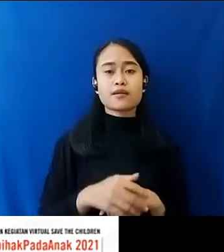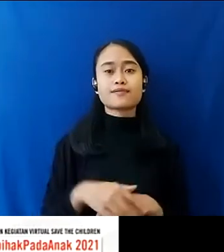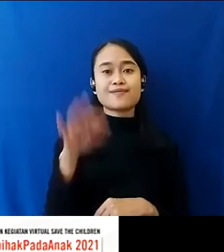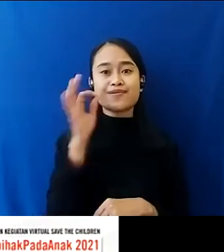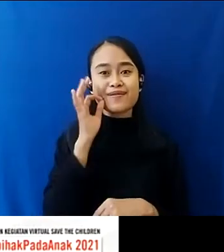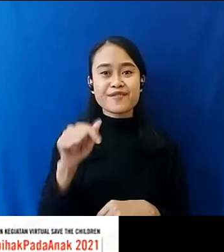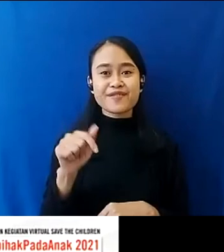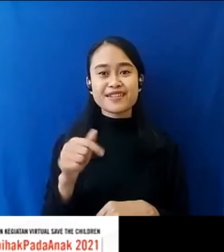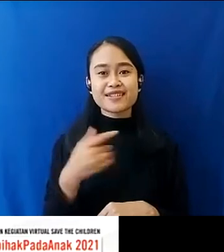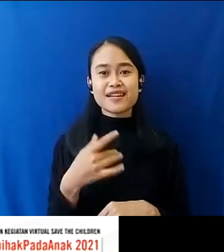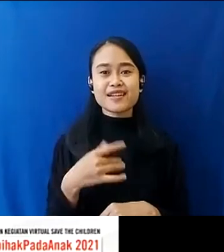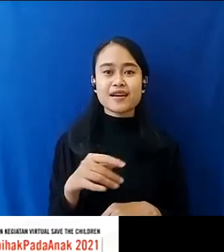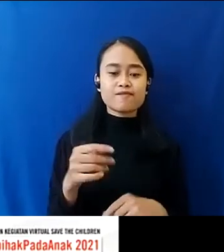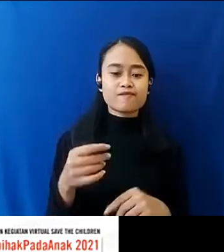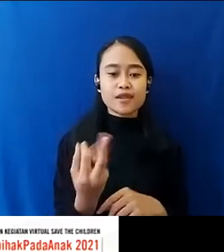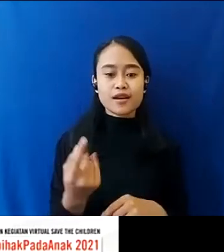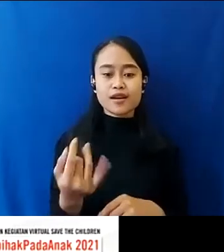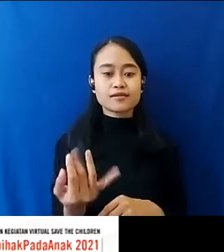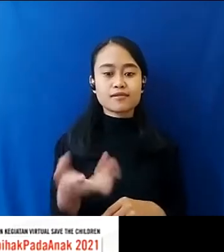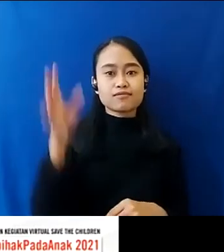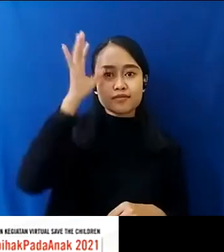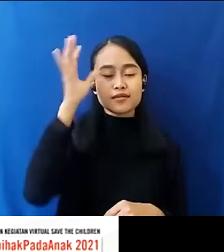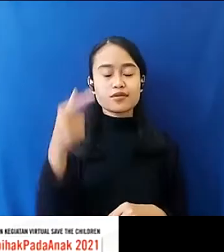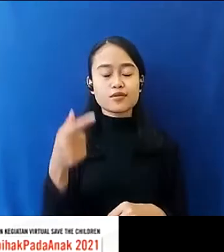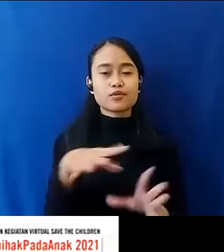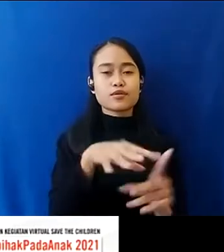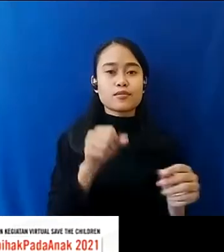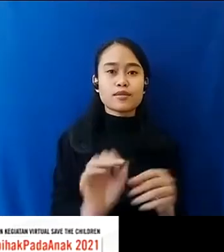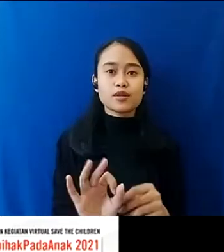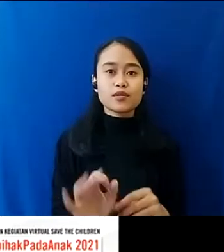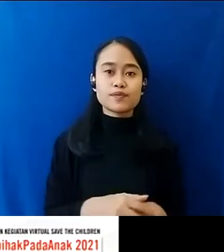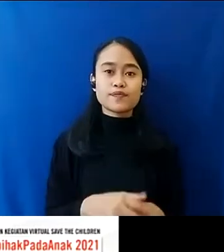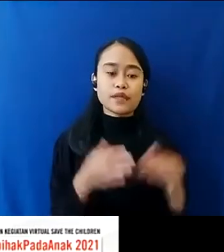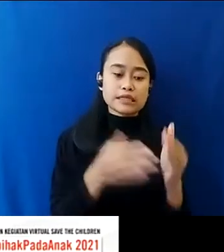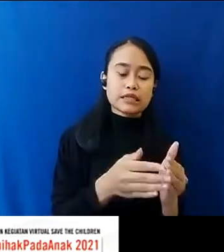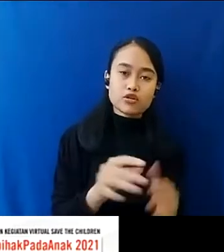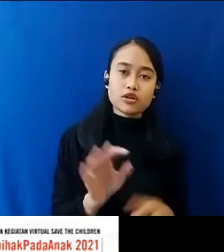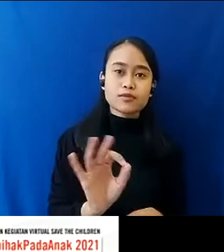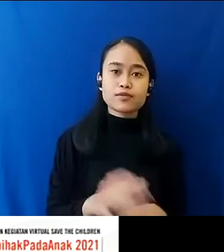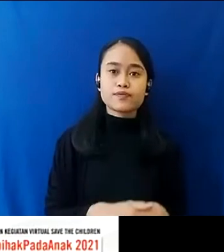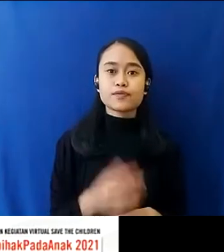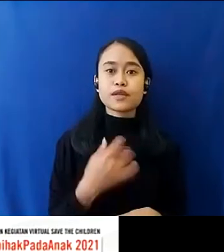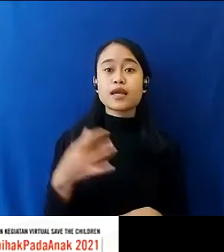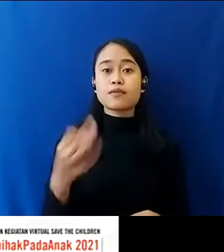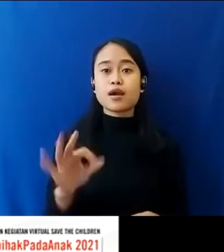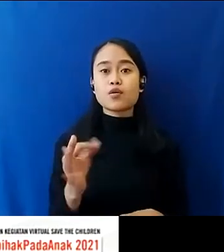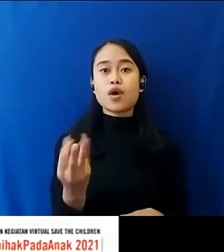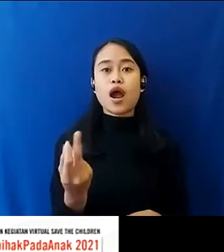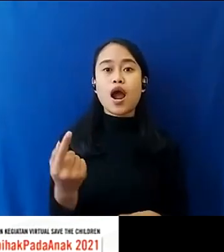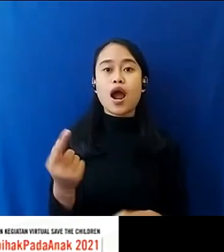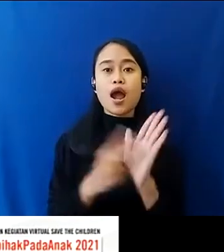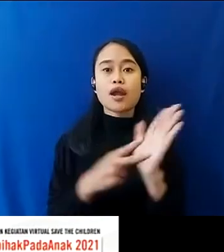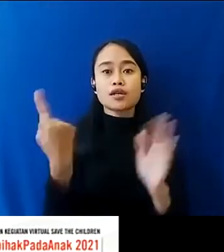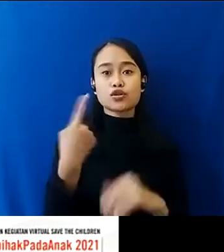Belum Dapat Angkanya Kemudian Sektornya Saya Juga Belum Dapat Saya Baru Punya Angka Nasional Yang Jelas Yang Mengkhawatirkan Adalah